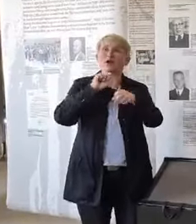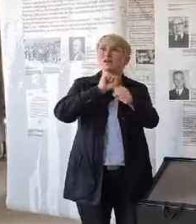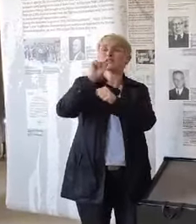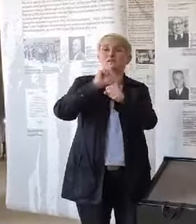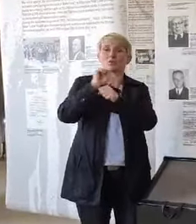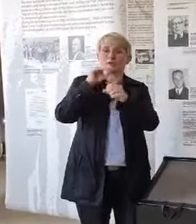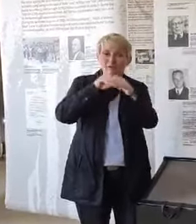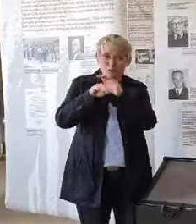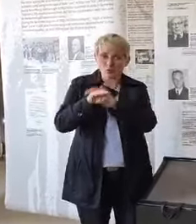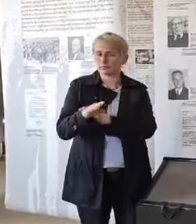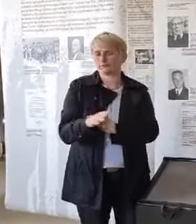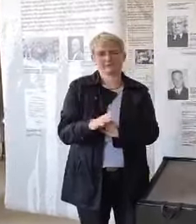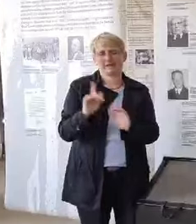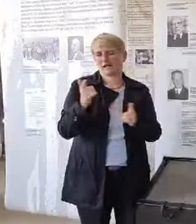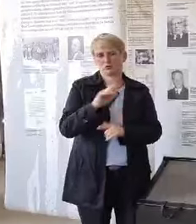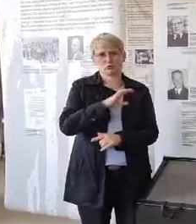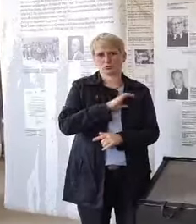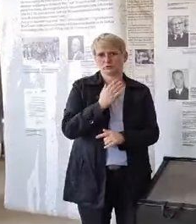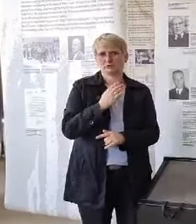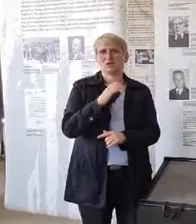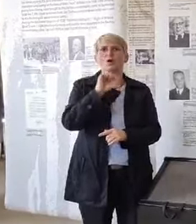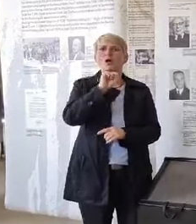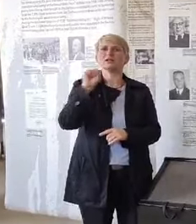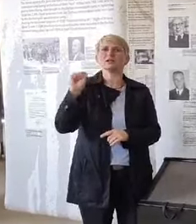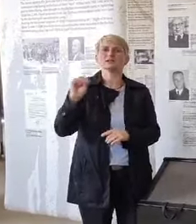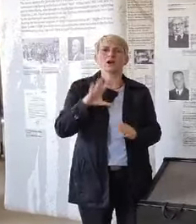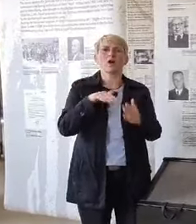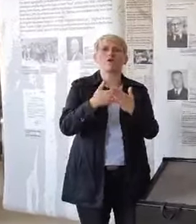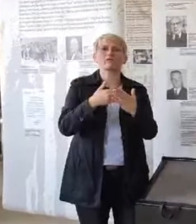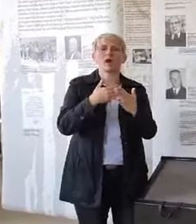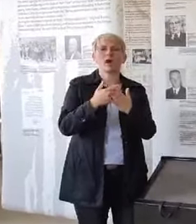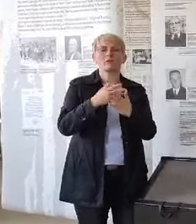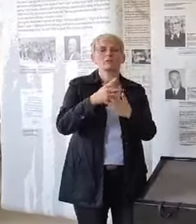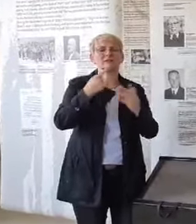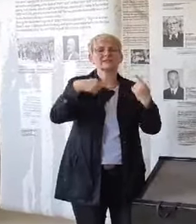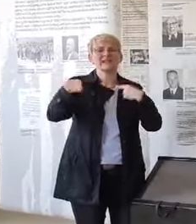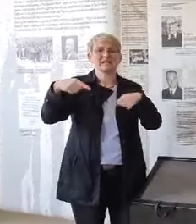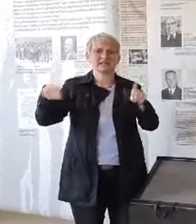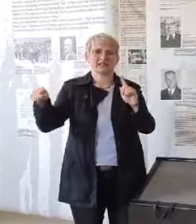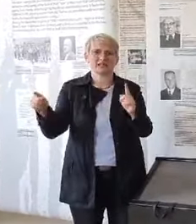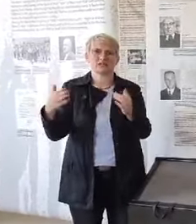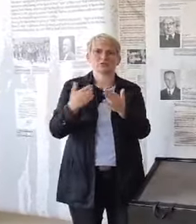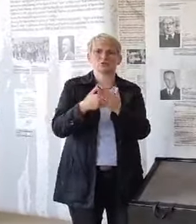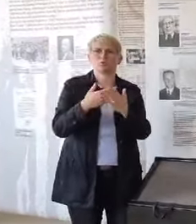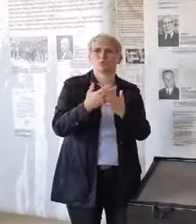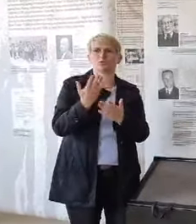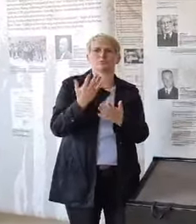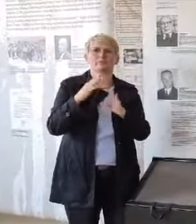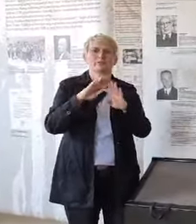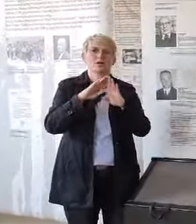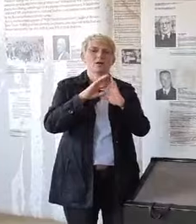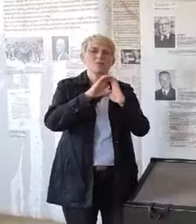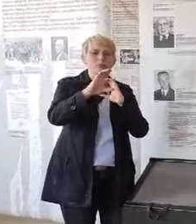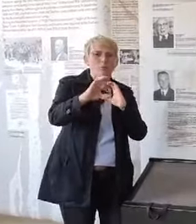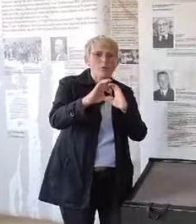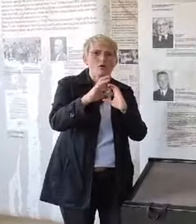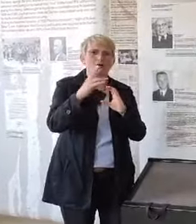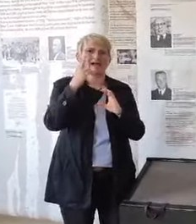daran, dass die SS bestimmte Aufgaben delegiert hat. Es gab so etwas wie zum Beispiel Stubenälteste, Blockälteste, Lagerälteste. Also es